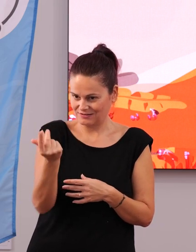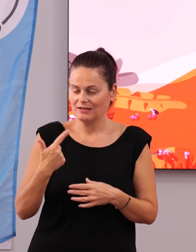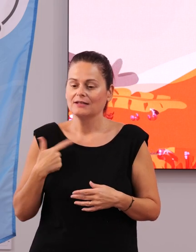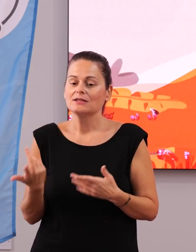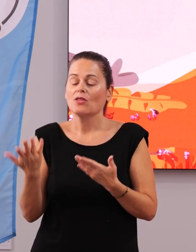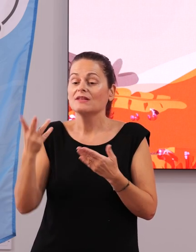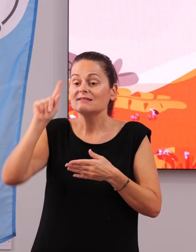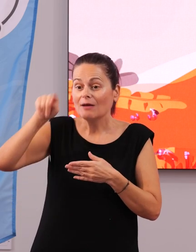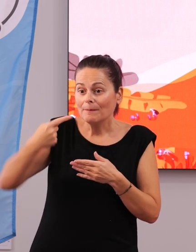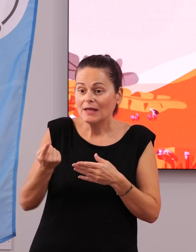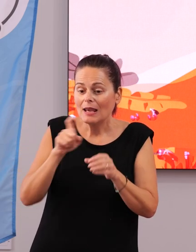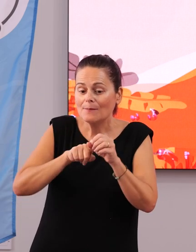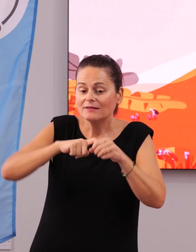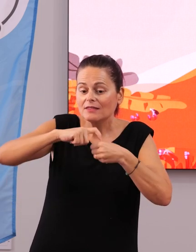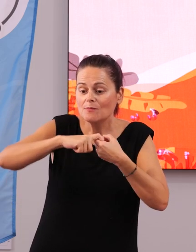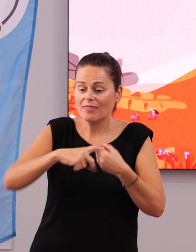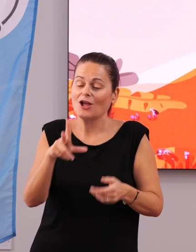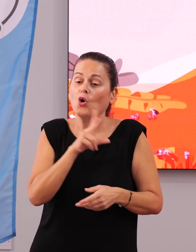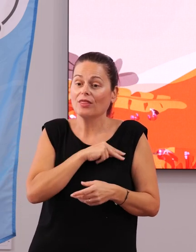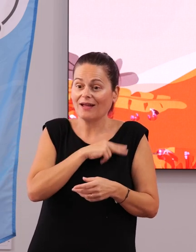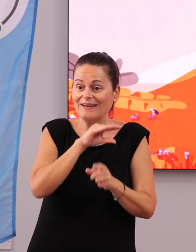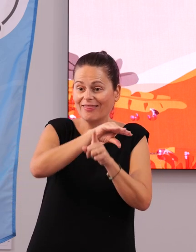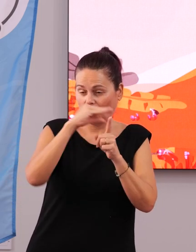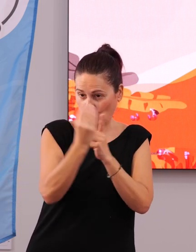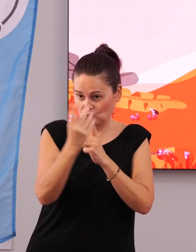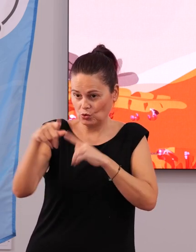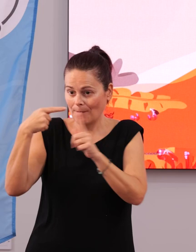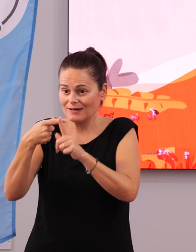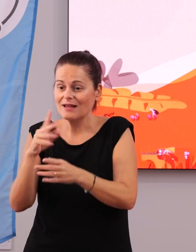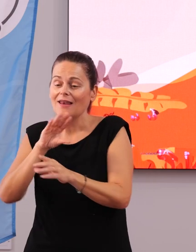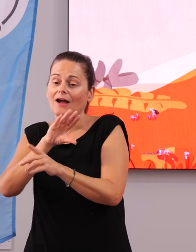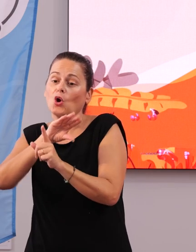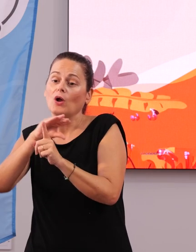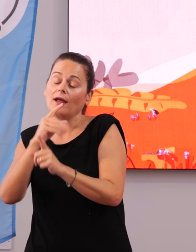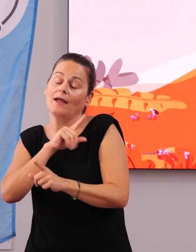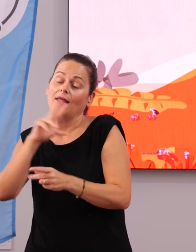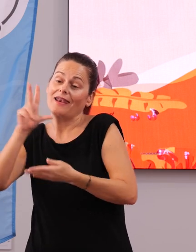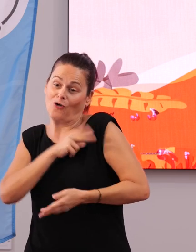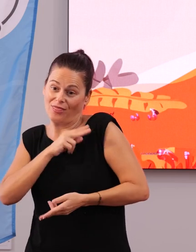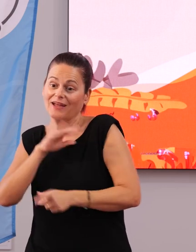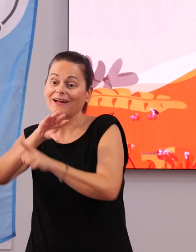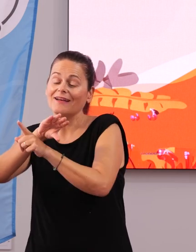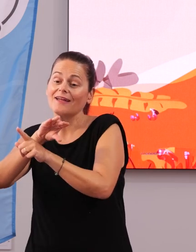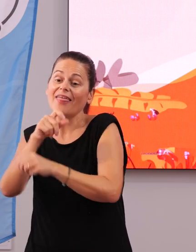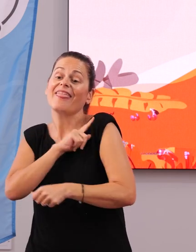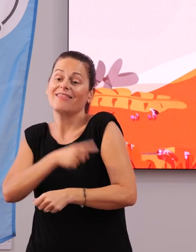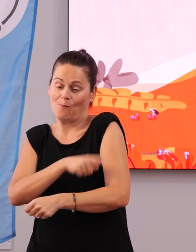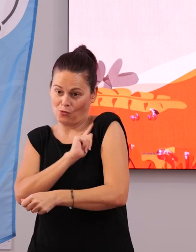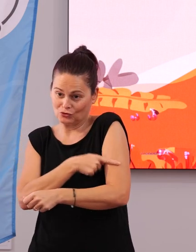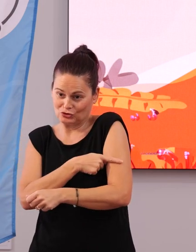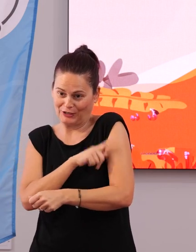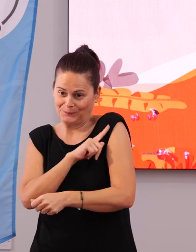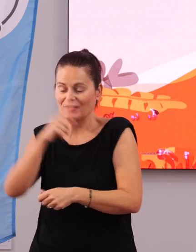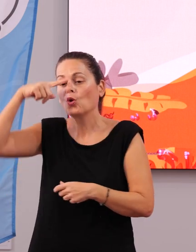con la implicación y la participación de las concejalías tanto de cultura como de deportes. Porque vamos a hacer rutas culturales